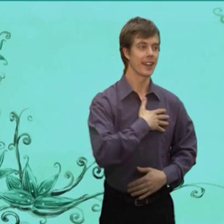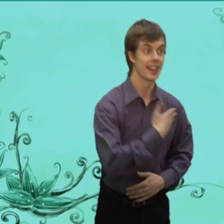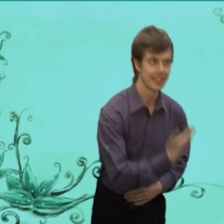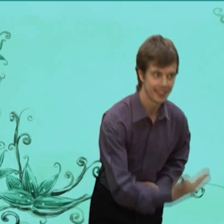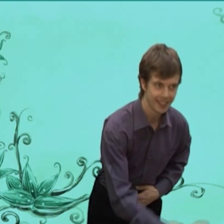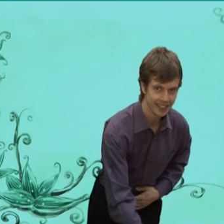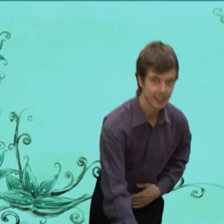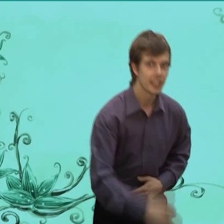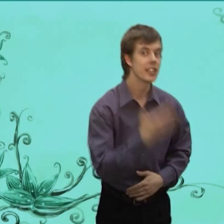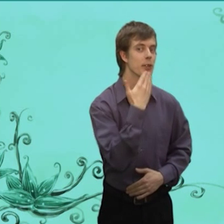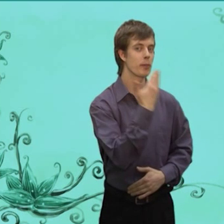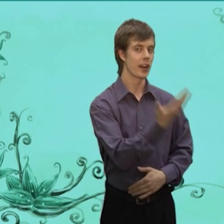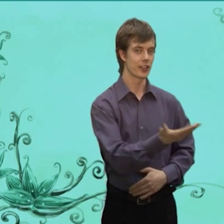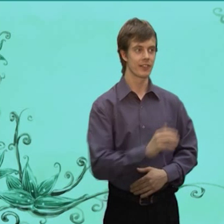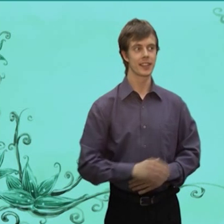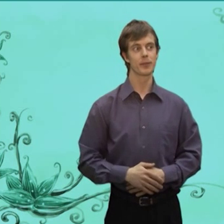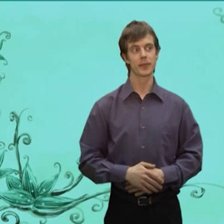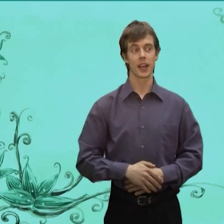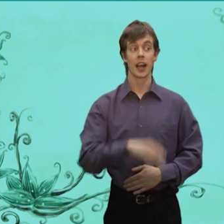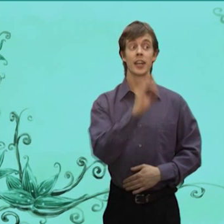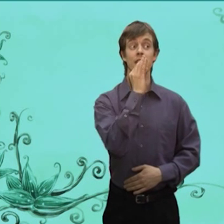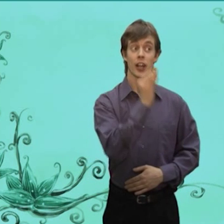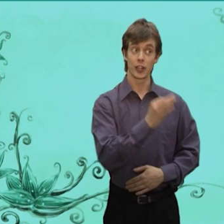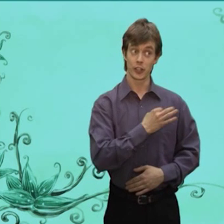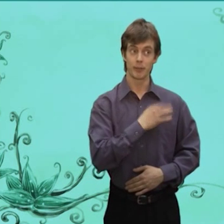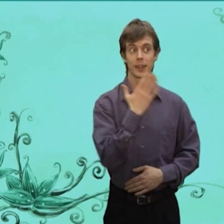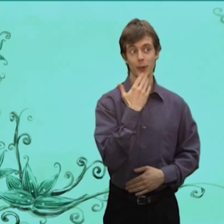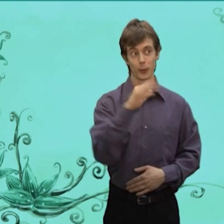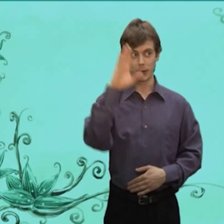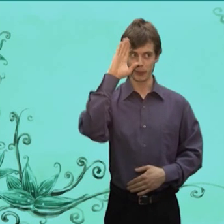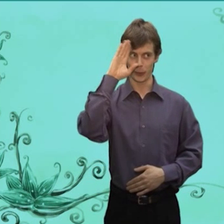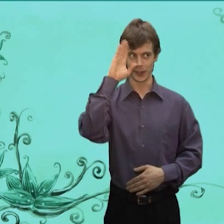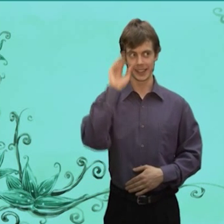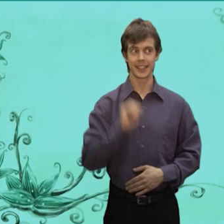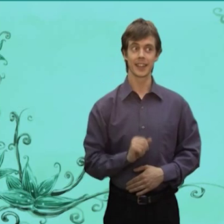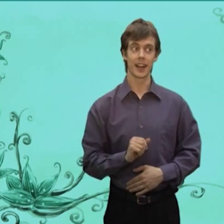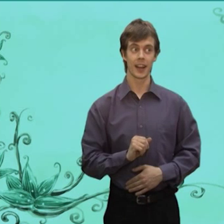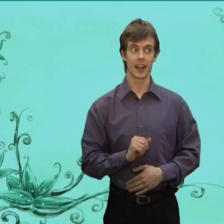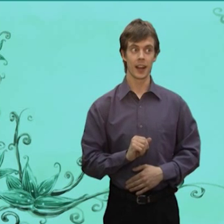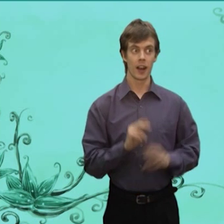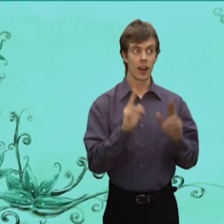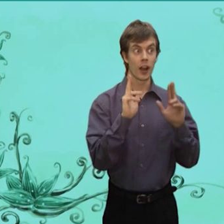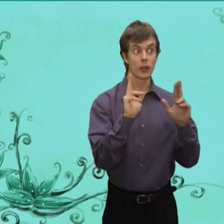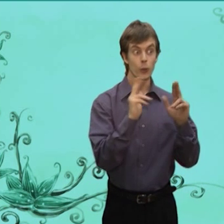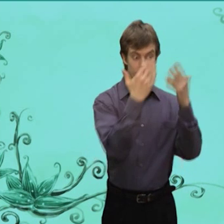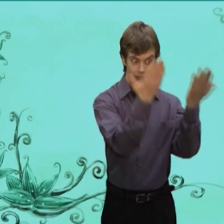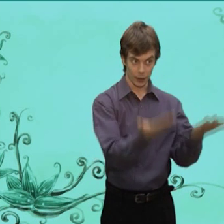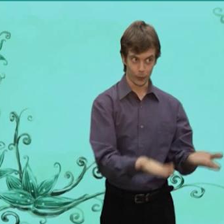Поклонилась Лиса коту И спрашивает Скажи, добрый молодец Кто ты